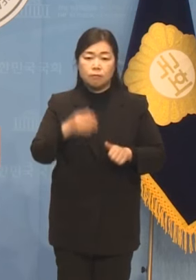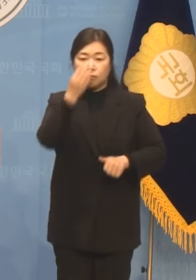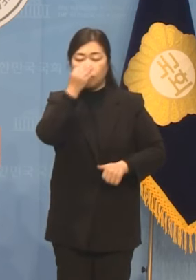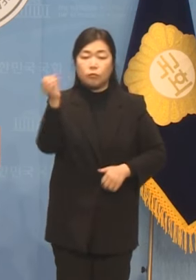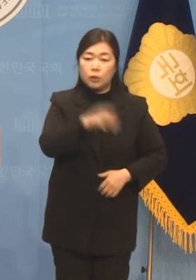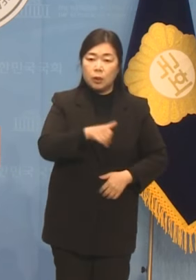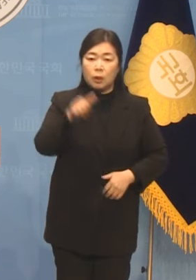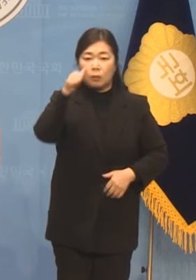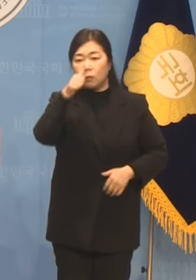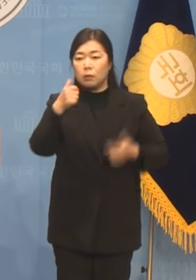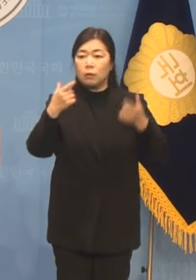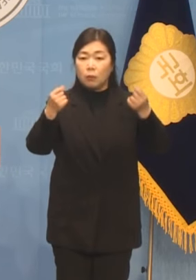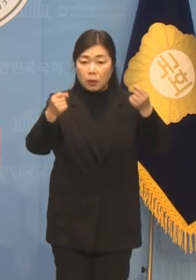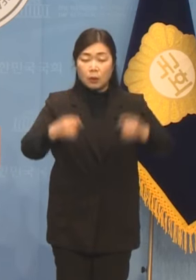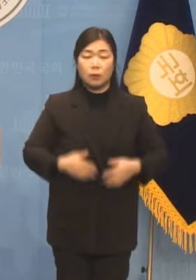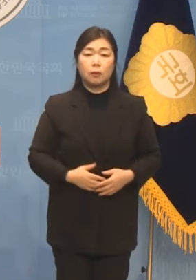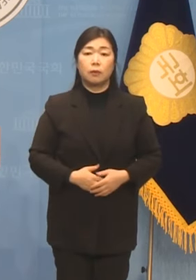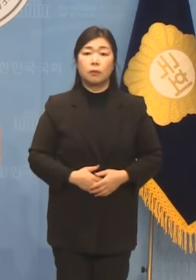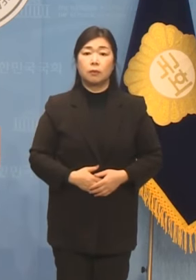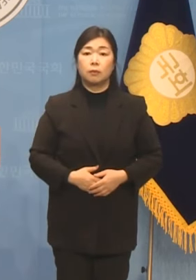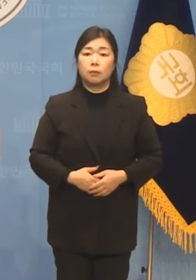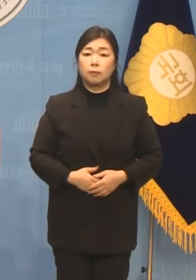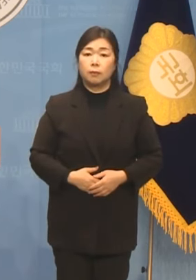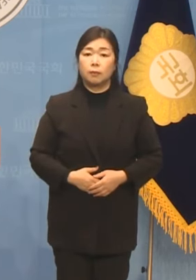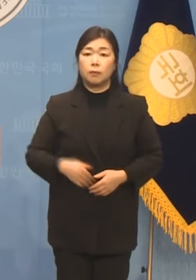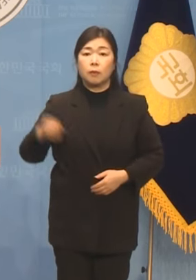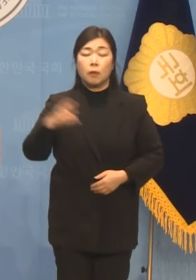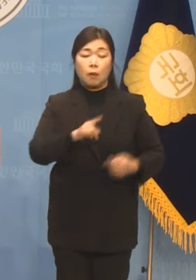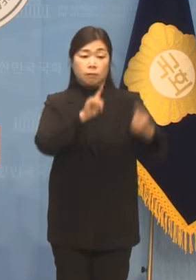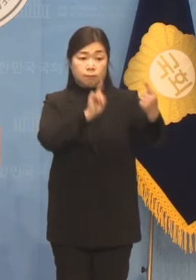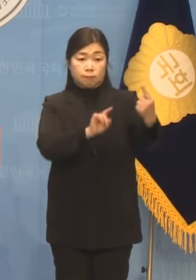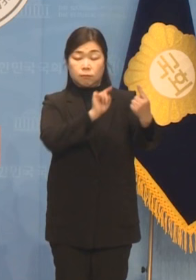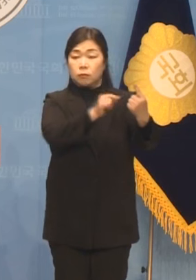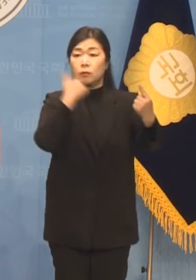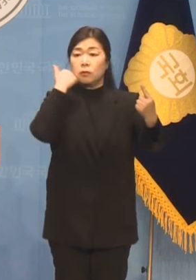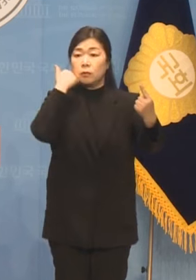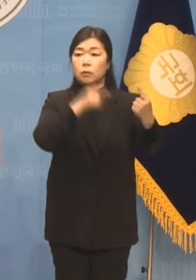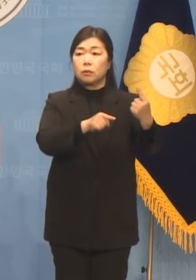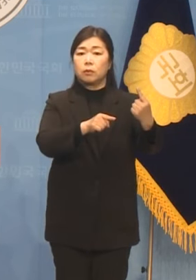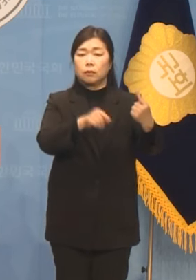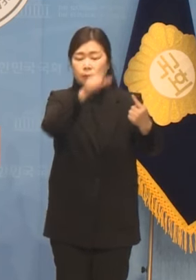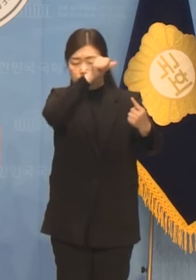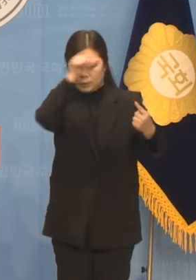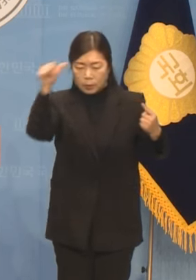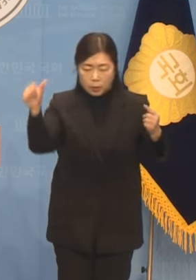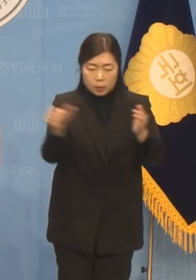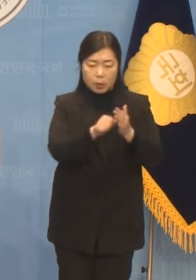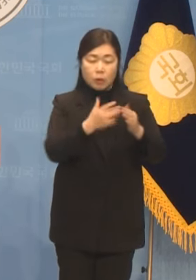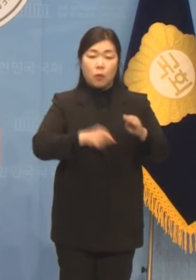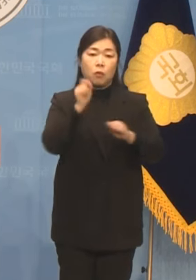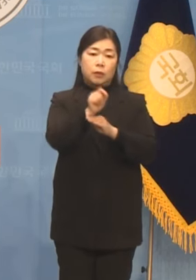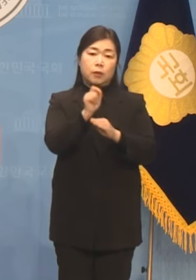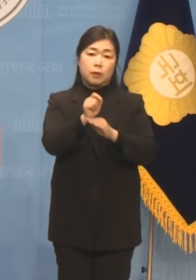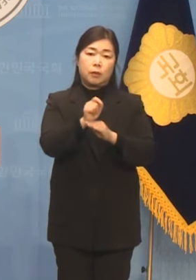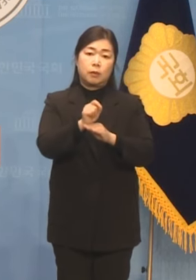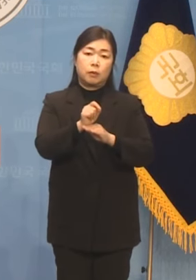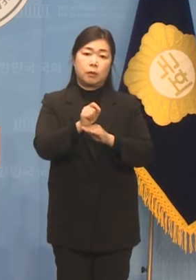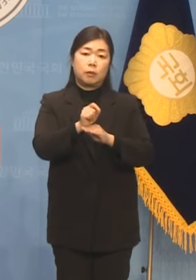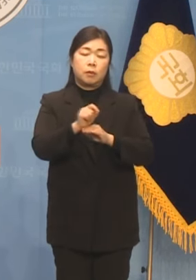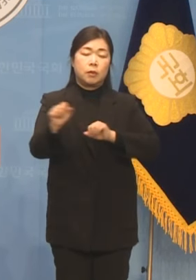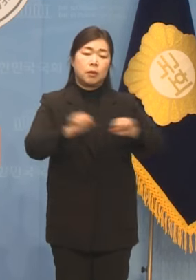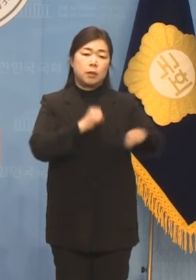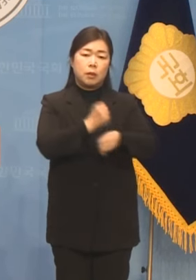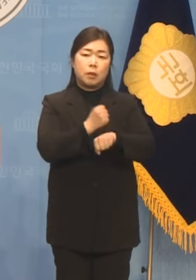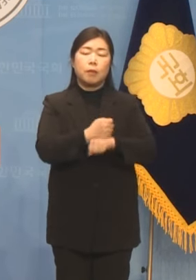게다가 상대 후보는 평생 공직사회에서 꽃길을 걸어왔고